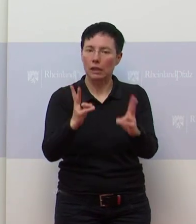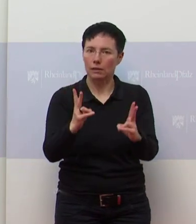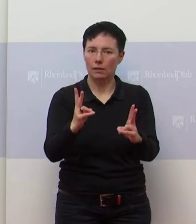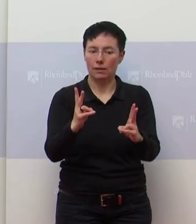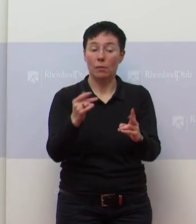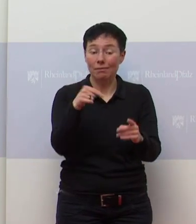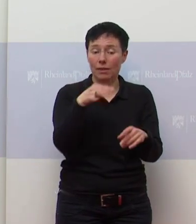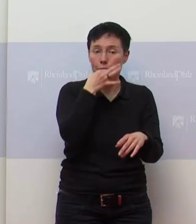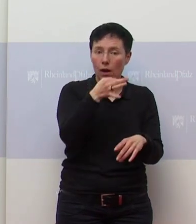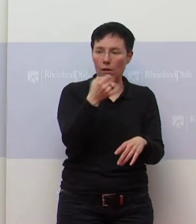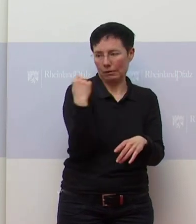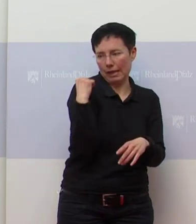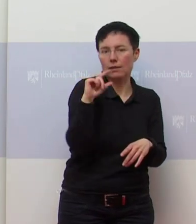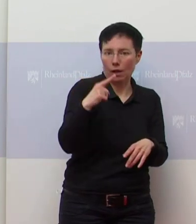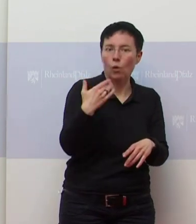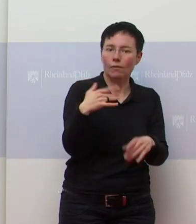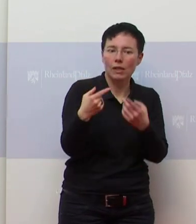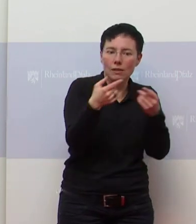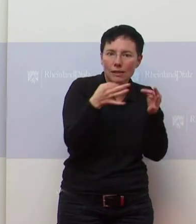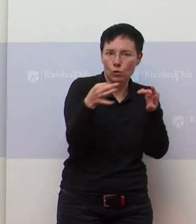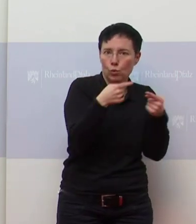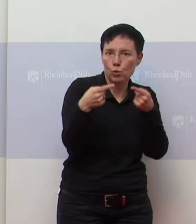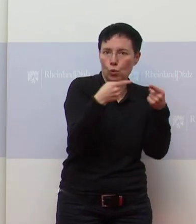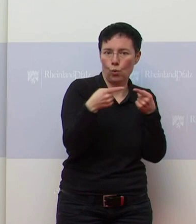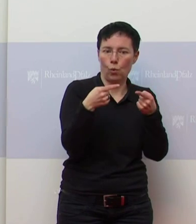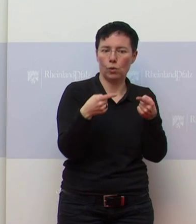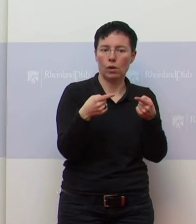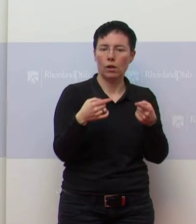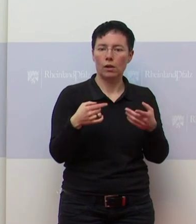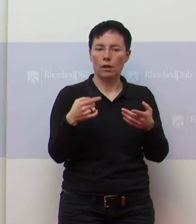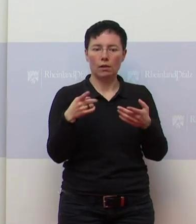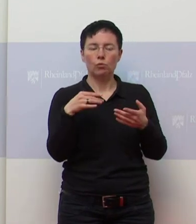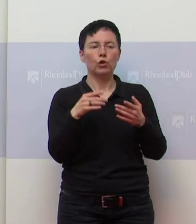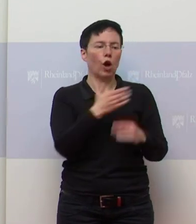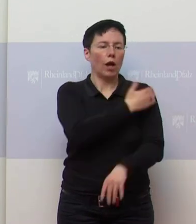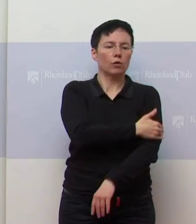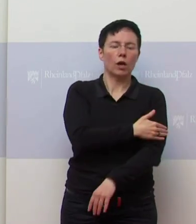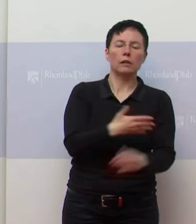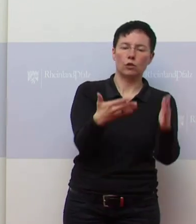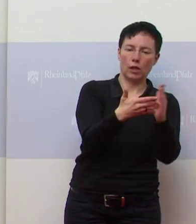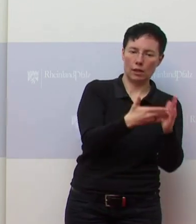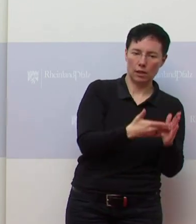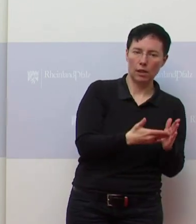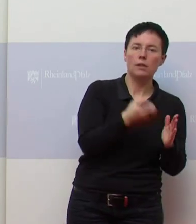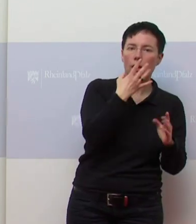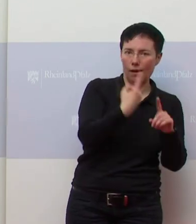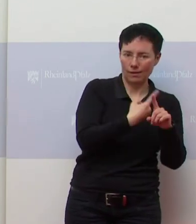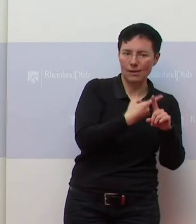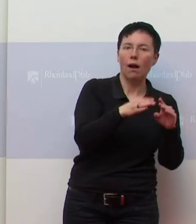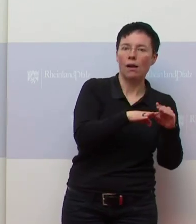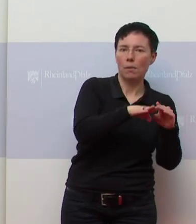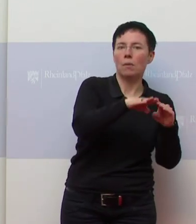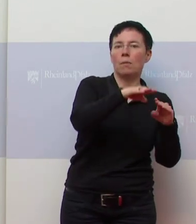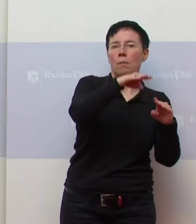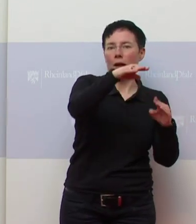Und es ist nicht so, als dass man nur auf eine Zahl starrt. Wir wissen, es wird mehr getestet. Deshalb gehen auch teilweise Zahlen hoch. Wir wissen aber